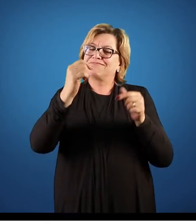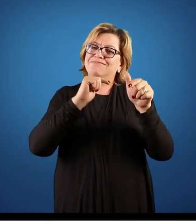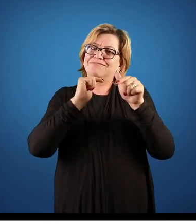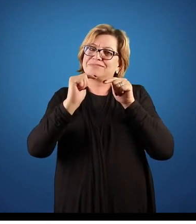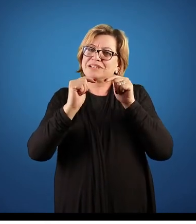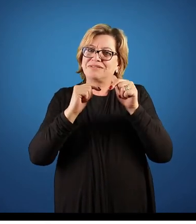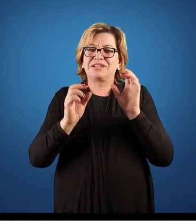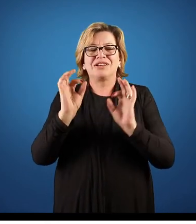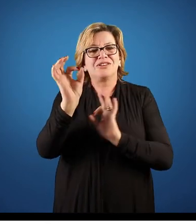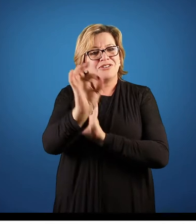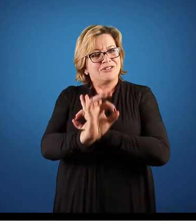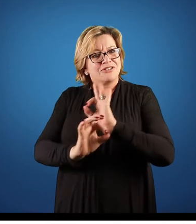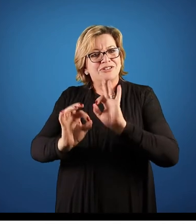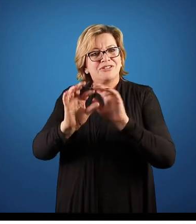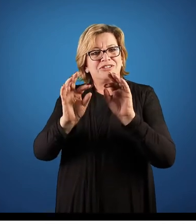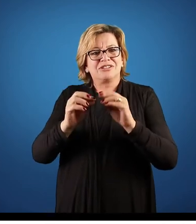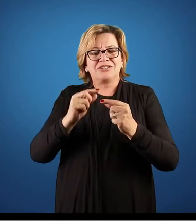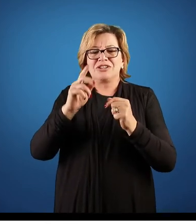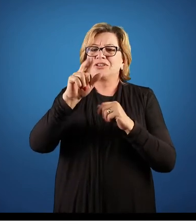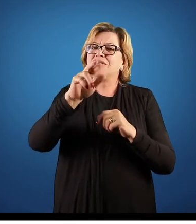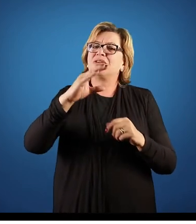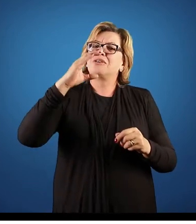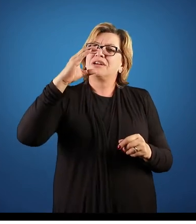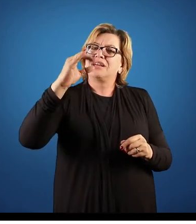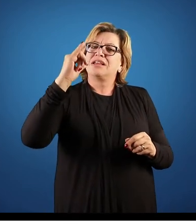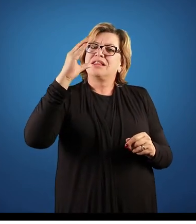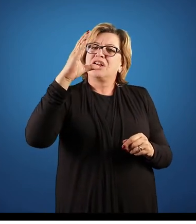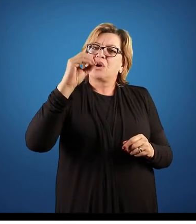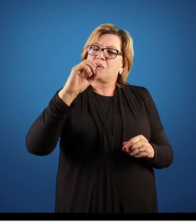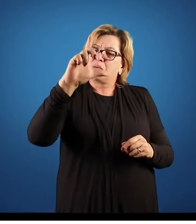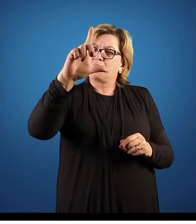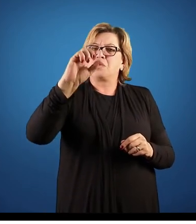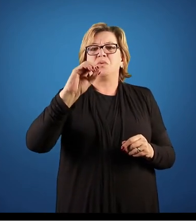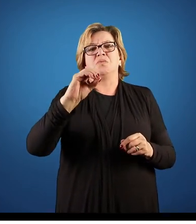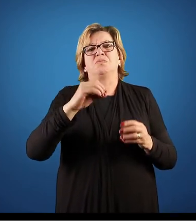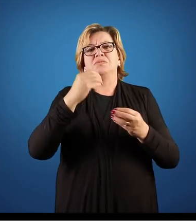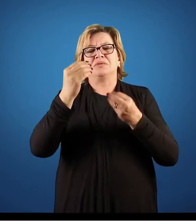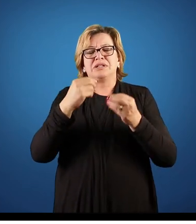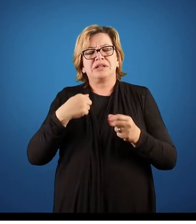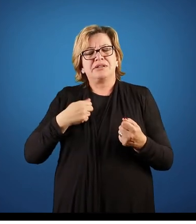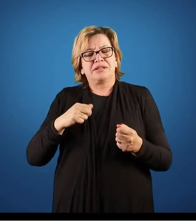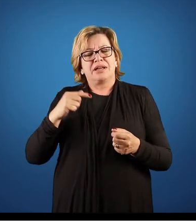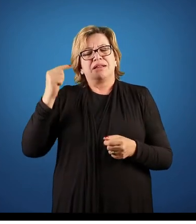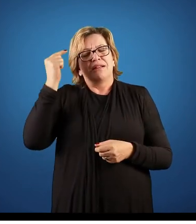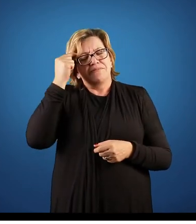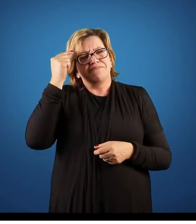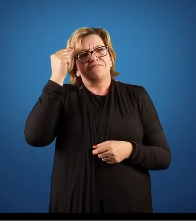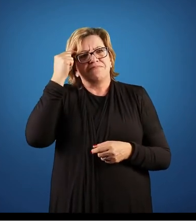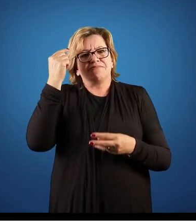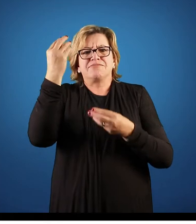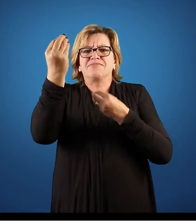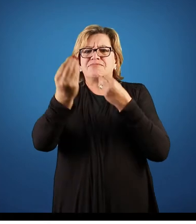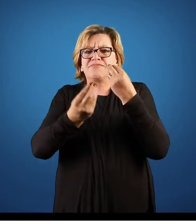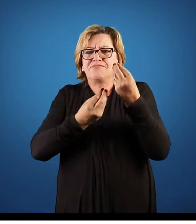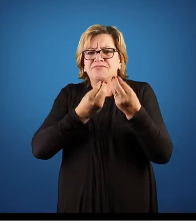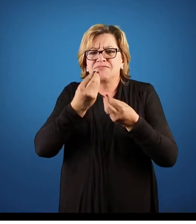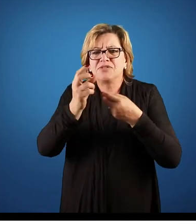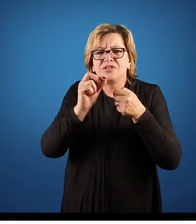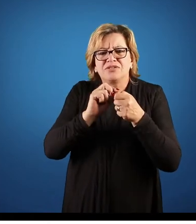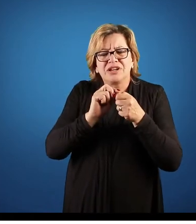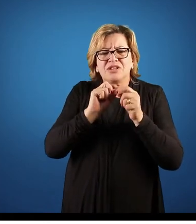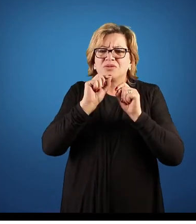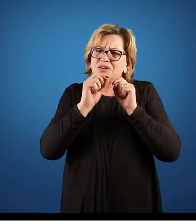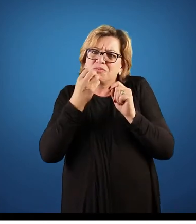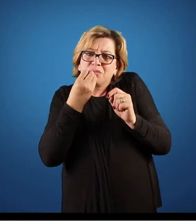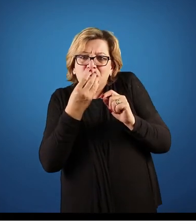tudo aquilo que nós trabalhamos de uma forma cíclica. Para quê? Porque eu sempre tenho que estar repensando o meu processo, vendo o que está sendo feito bom,